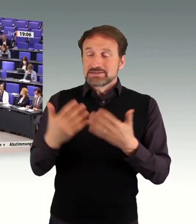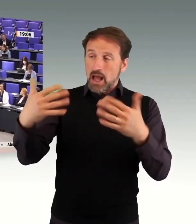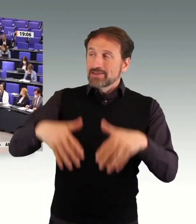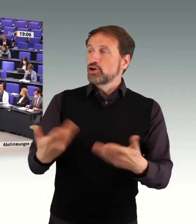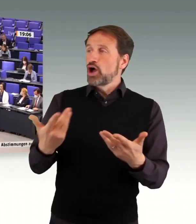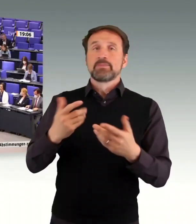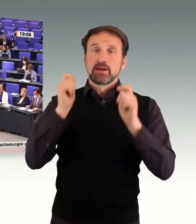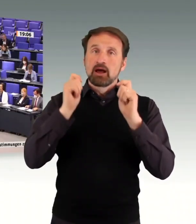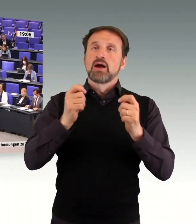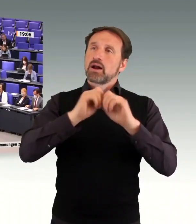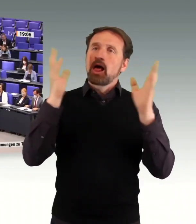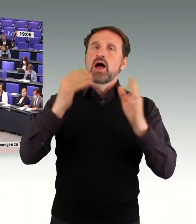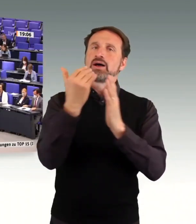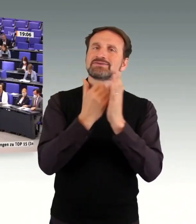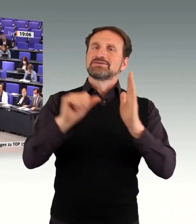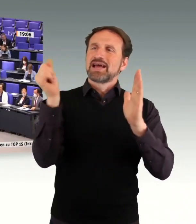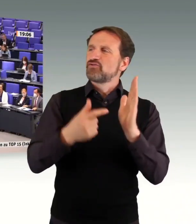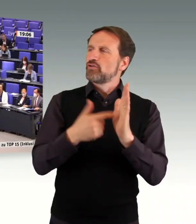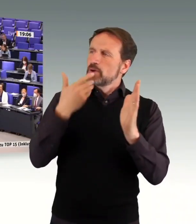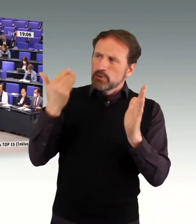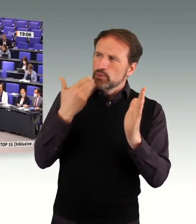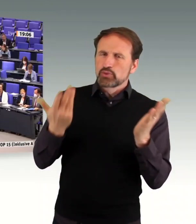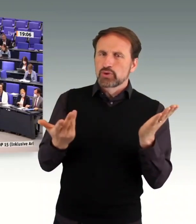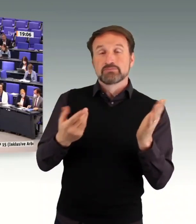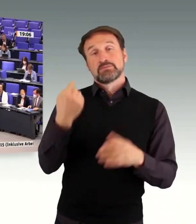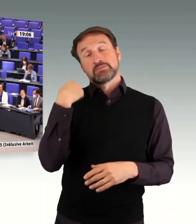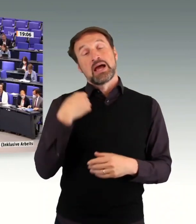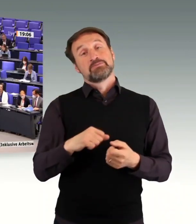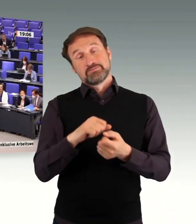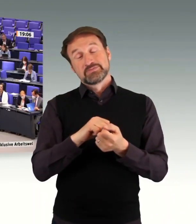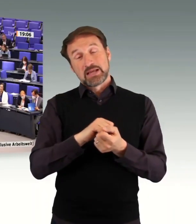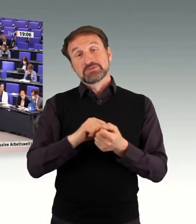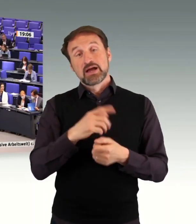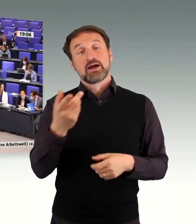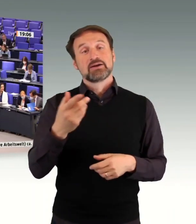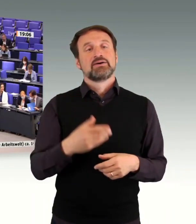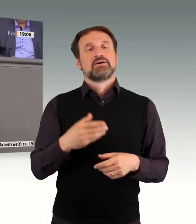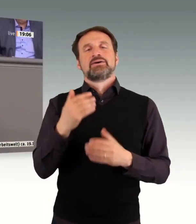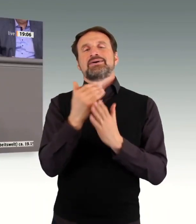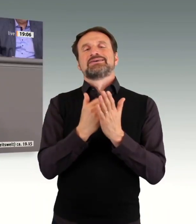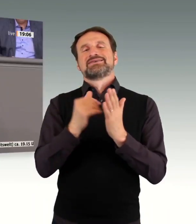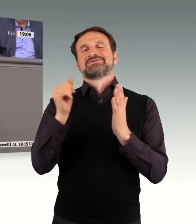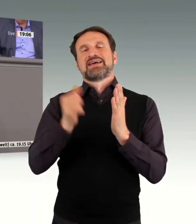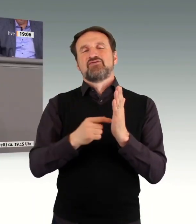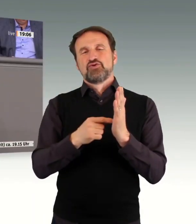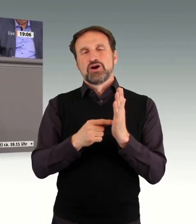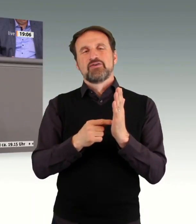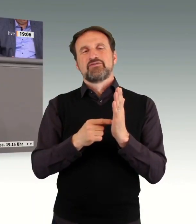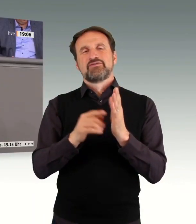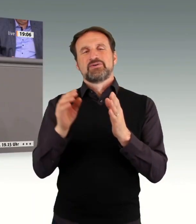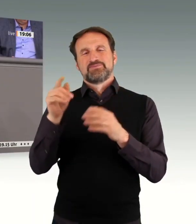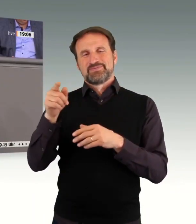Ein Beispiel will ich nennen. Am Samstag, der durchgestochene, Corinna Rüffer hat es angesprochen, der durchgestochene Gesetzentwurf des Gesundheitsministers zur Triage.